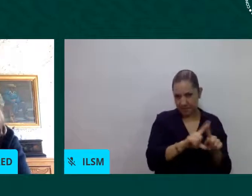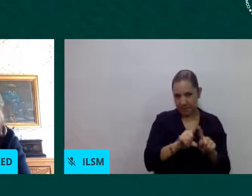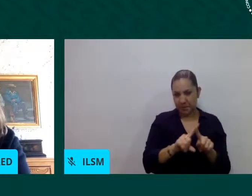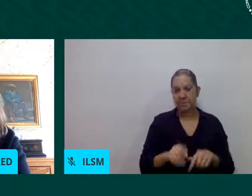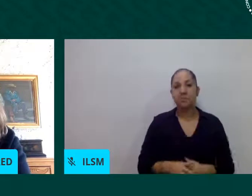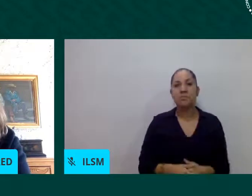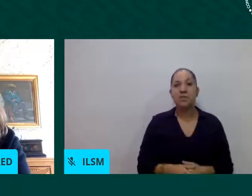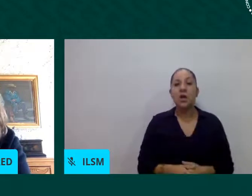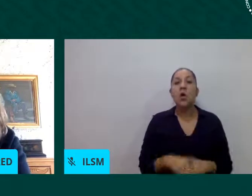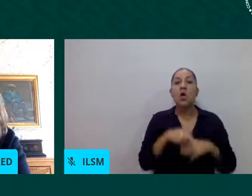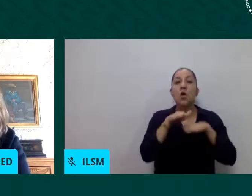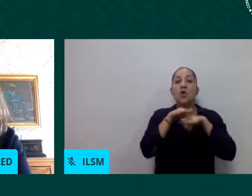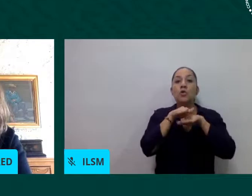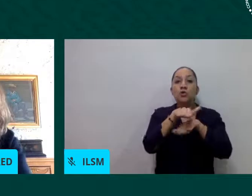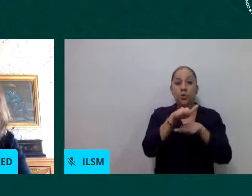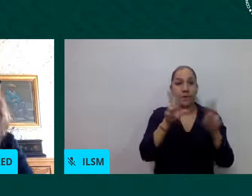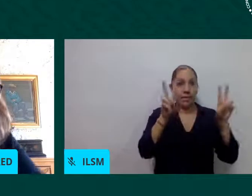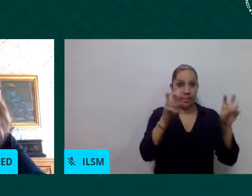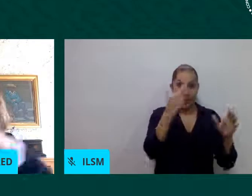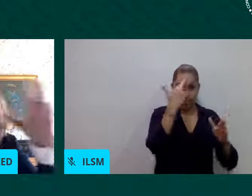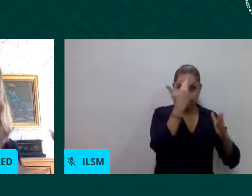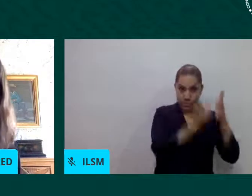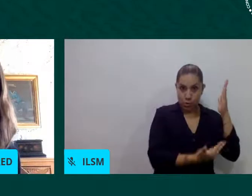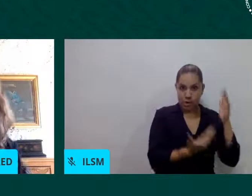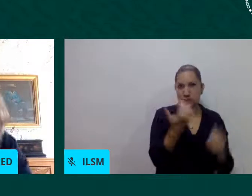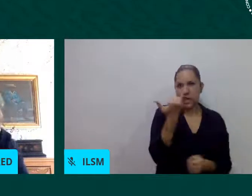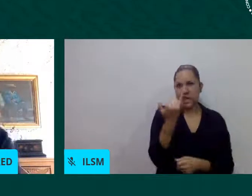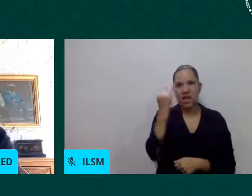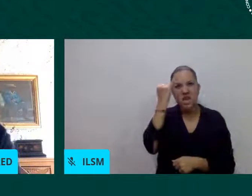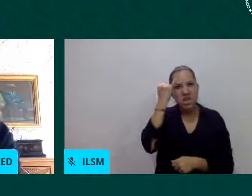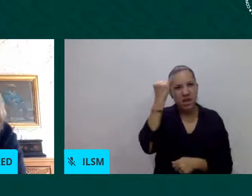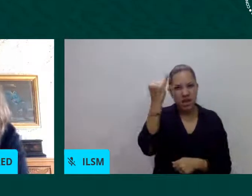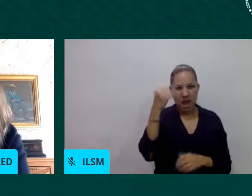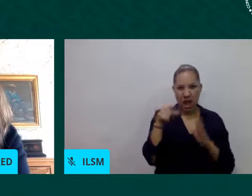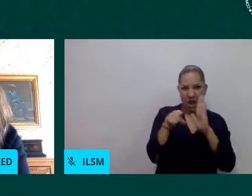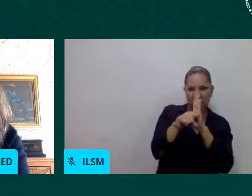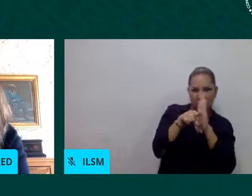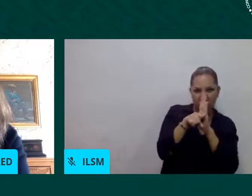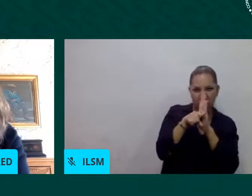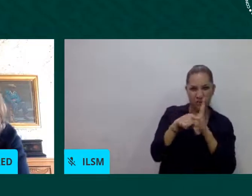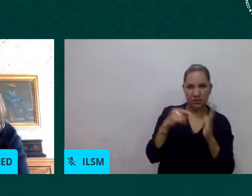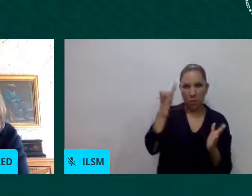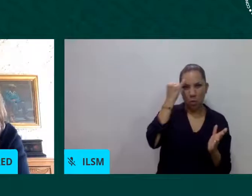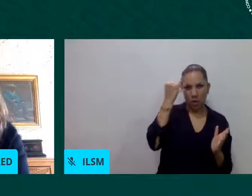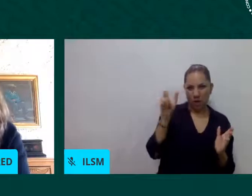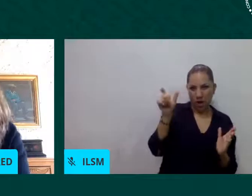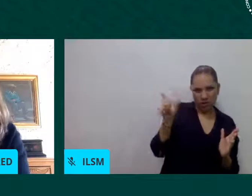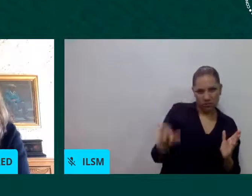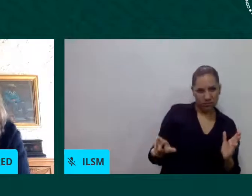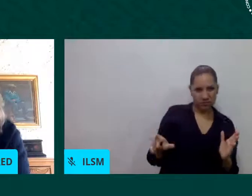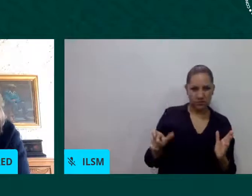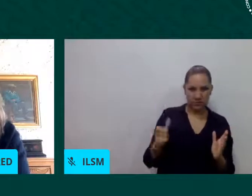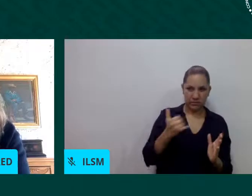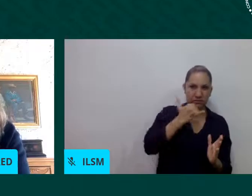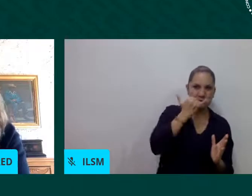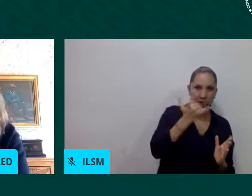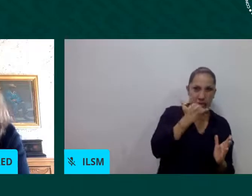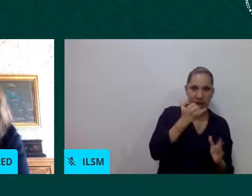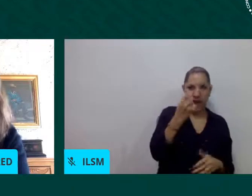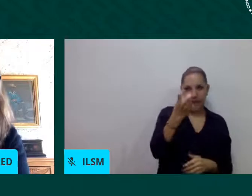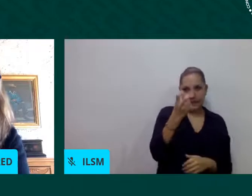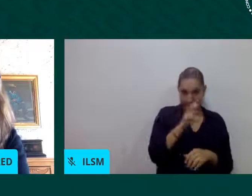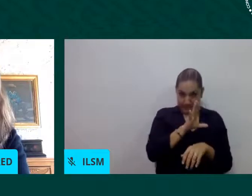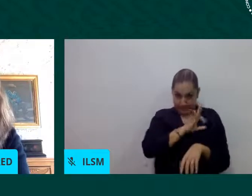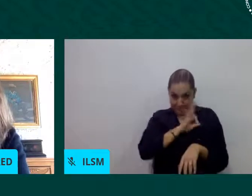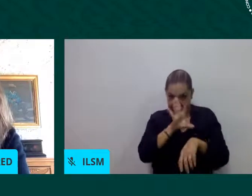recoger la pregunta si si me das chance Andrés porque justamente se conecta con lo siguiente que quería yo yo hablar entonces me parece que esta parte lo responde